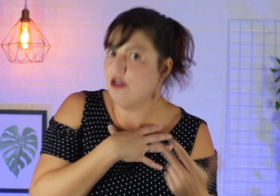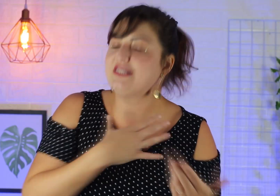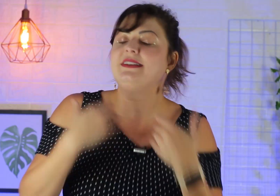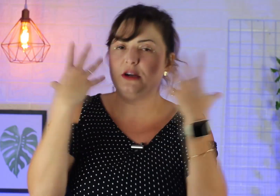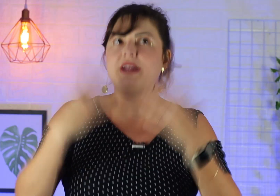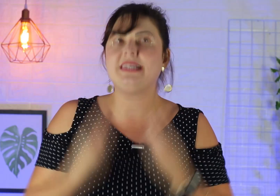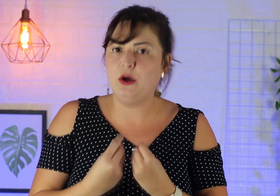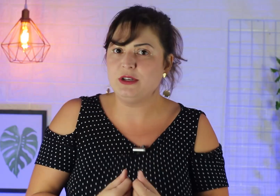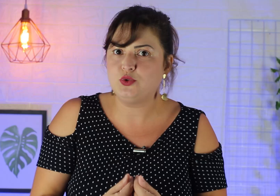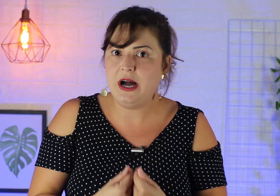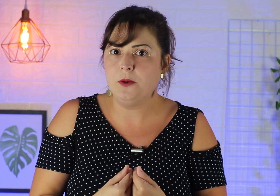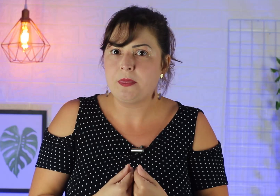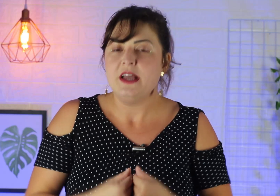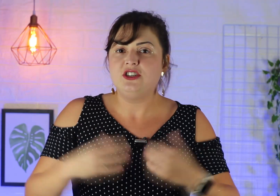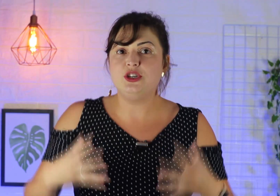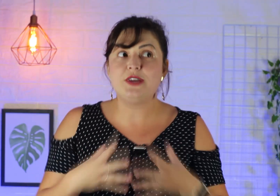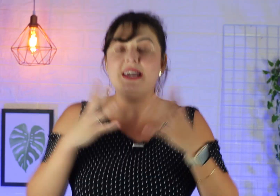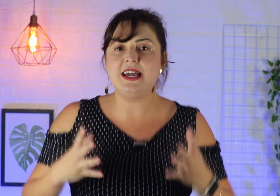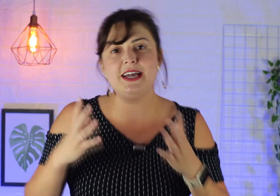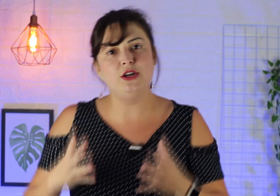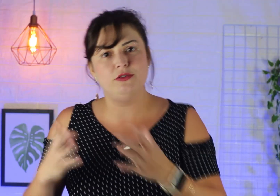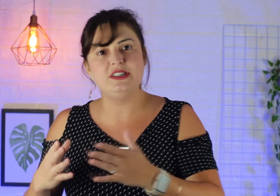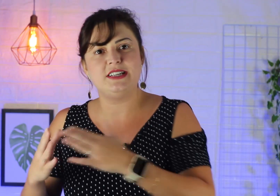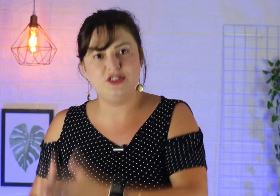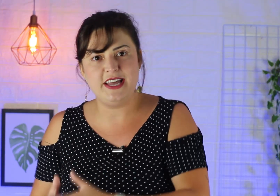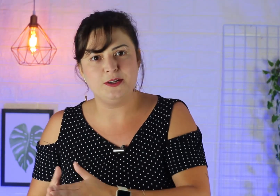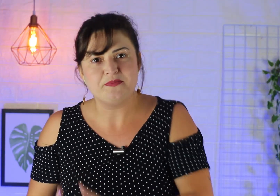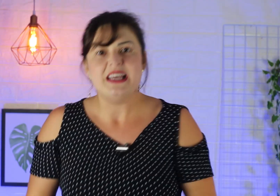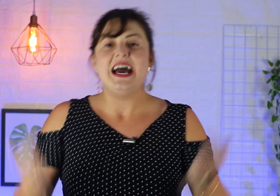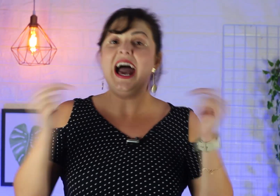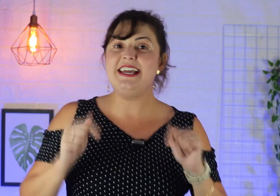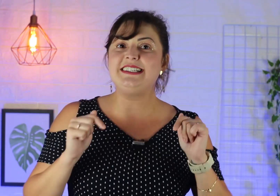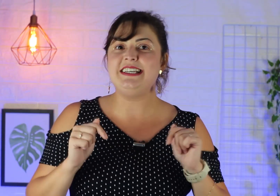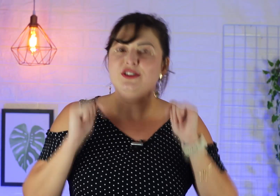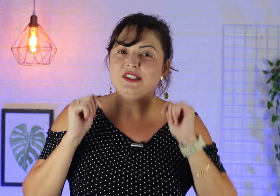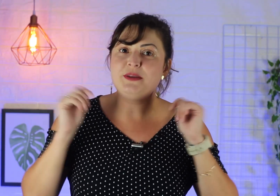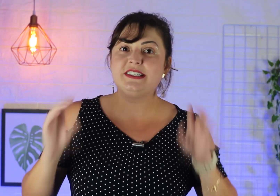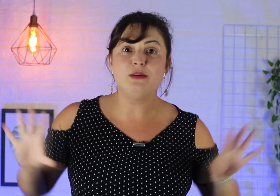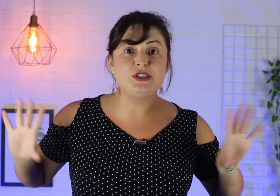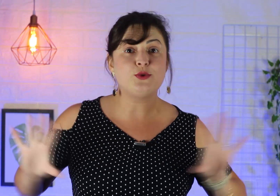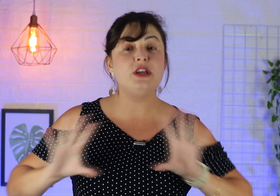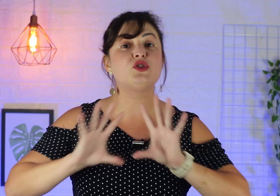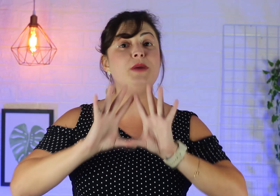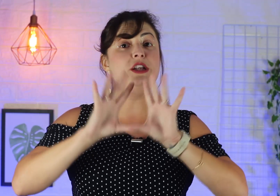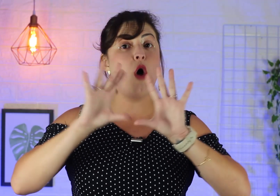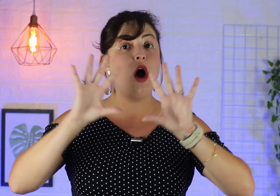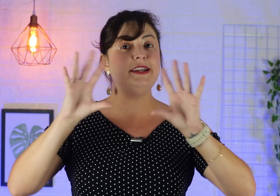nossa interpretação pessoal de o que aquele louvor está dizendo, aí sim, nós precisamos escolher os melhores